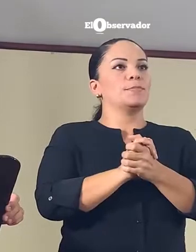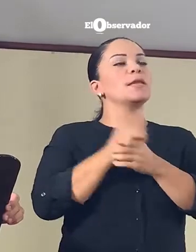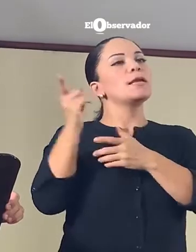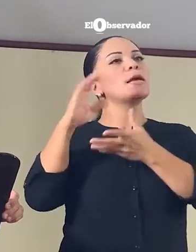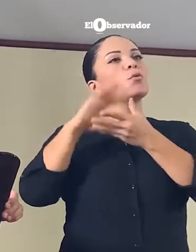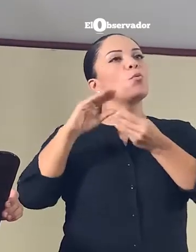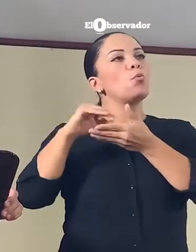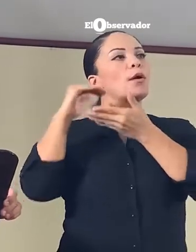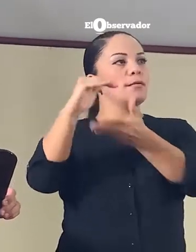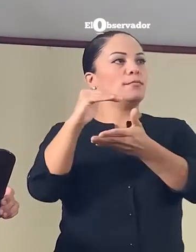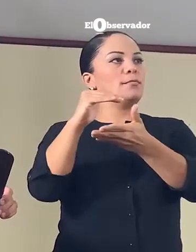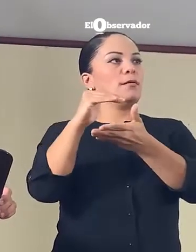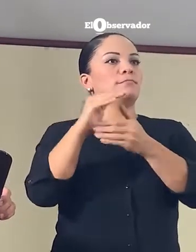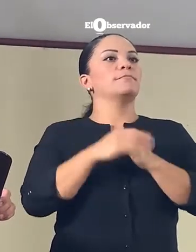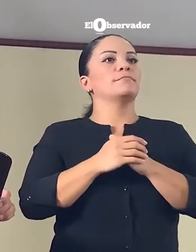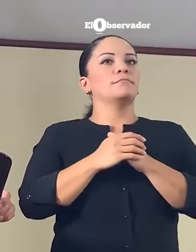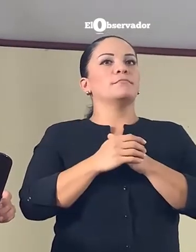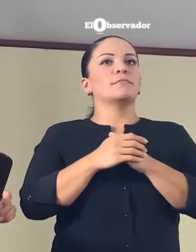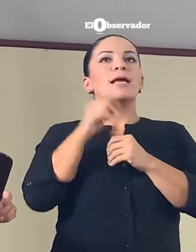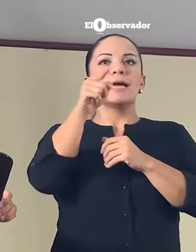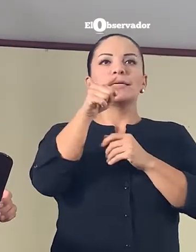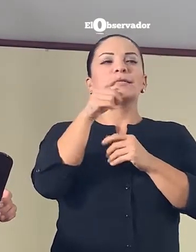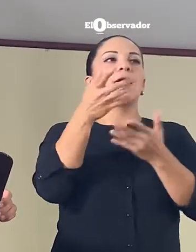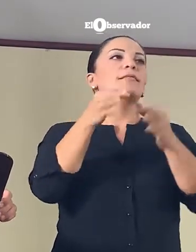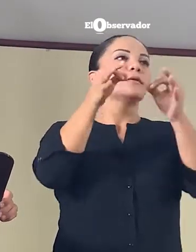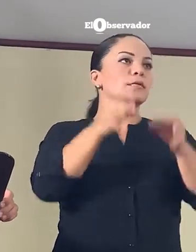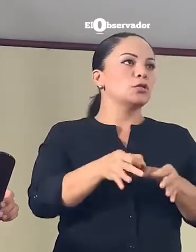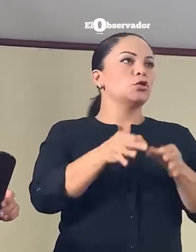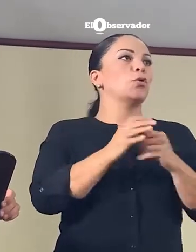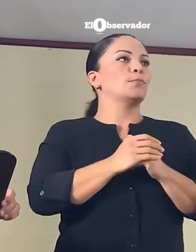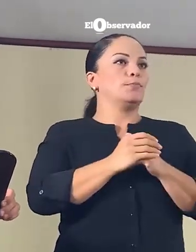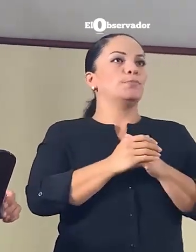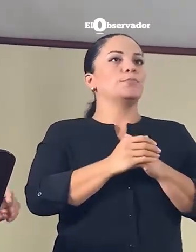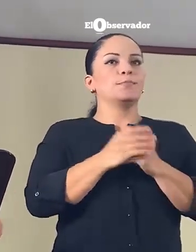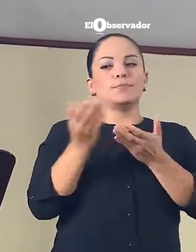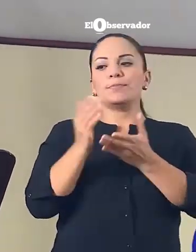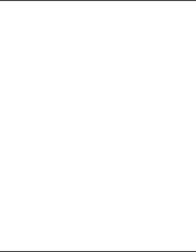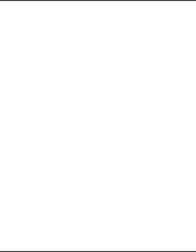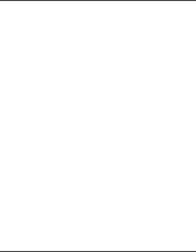les cuente sobre el particular de esa decisión administrativa.